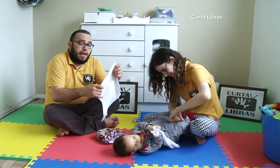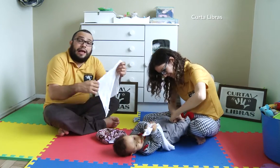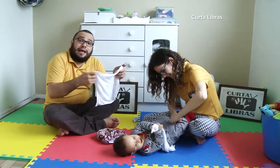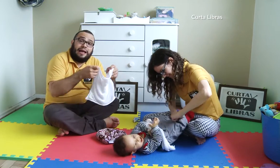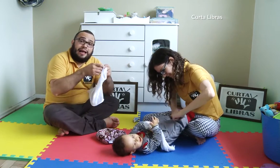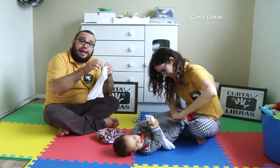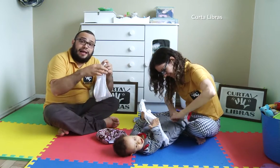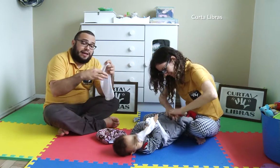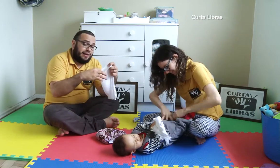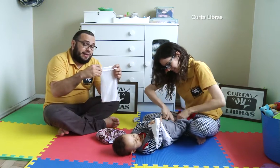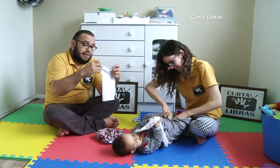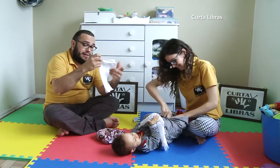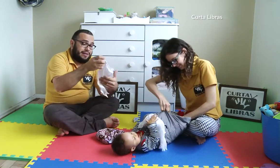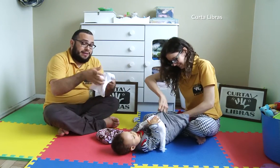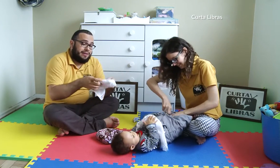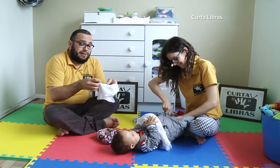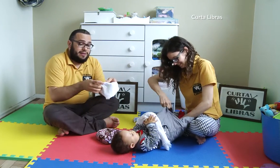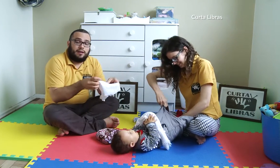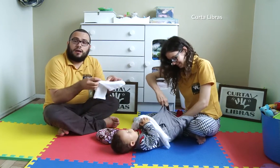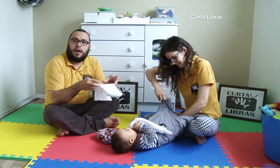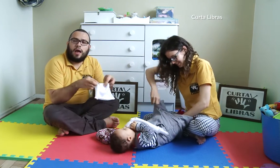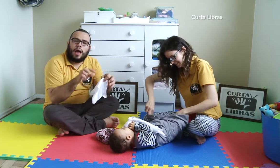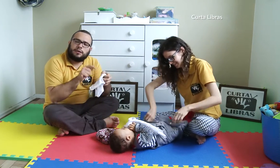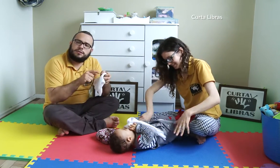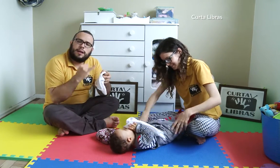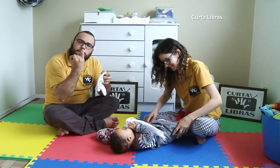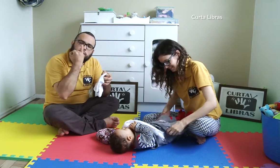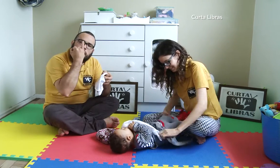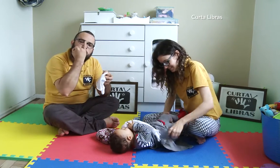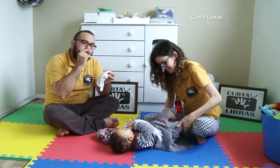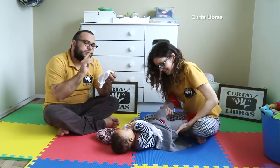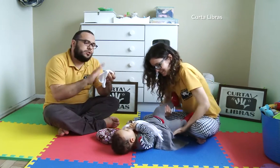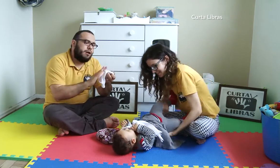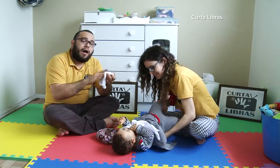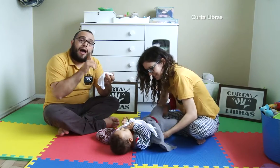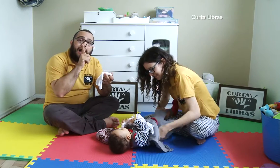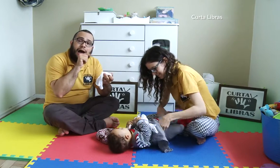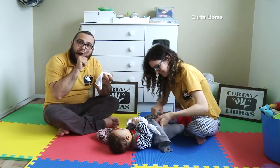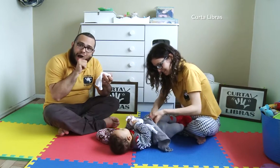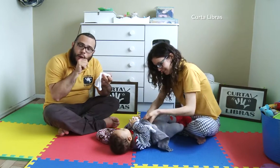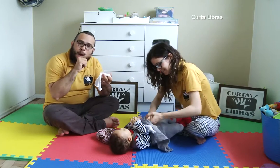Para a troca de fralda, é importante ter um pano úmido porque ele não machuca.